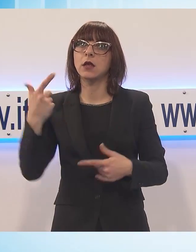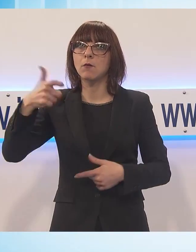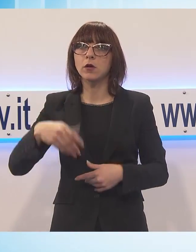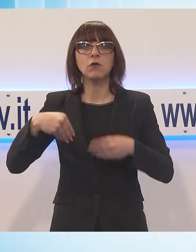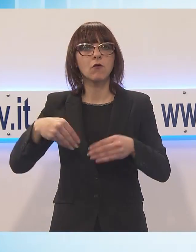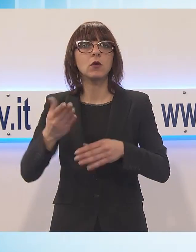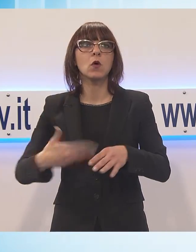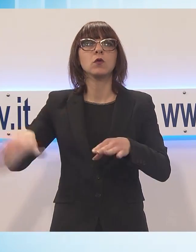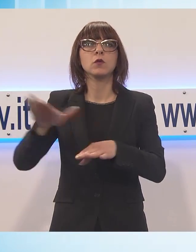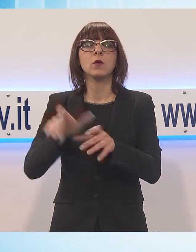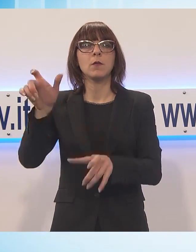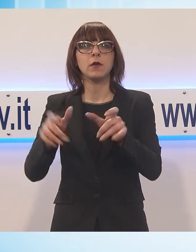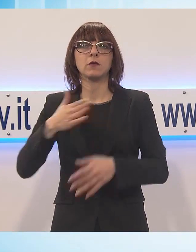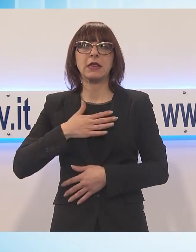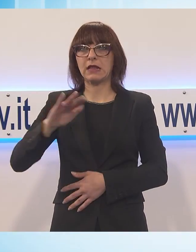minorenni.